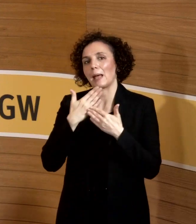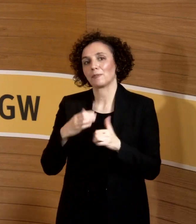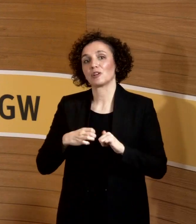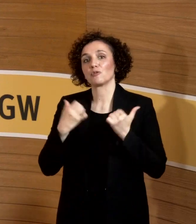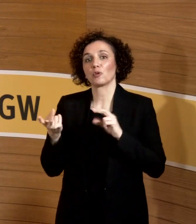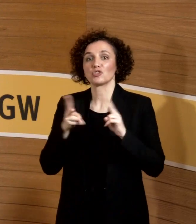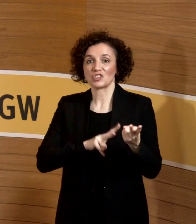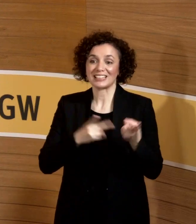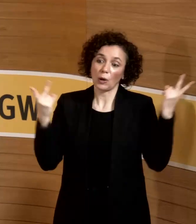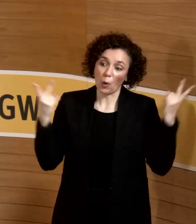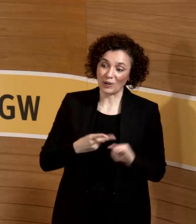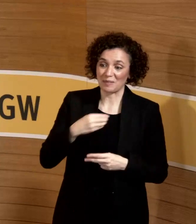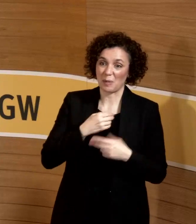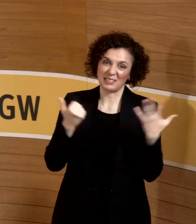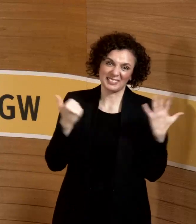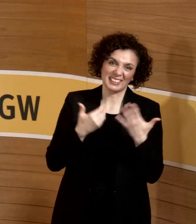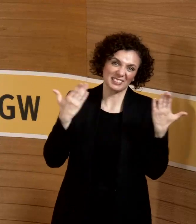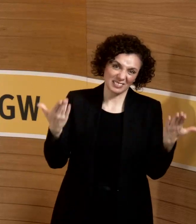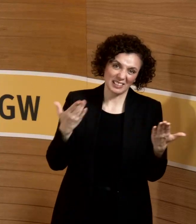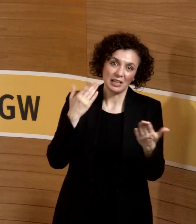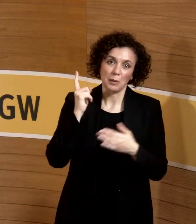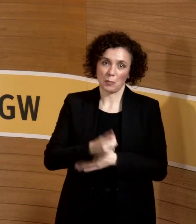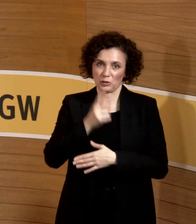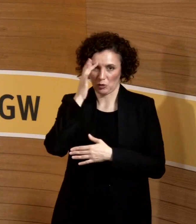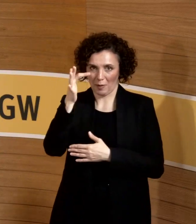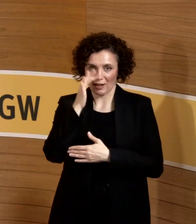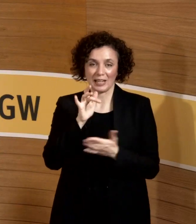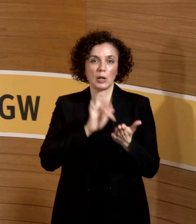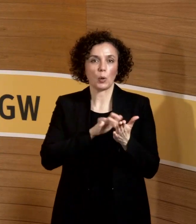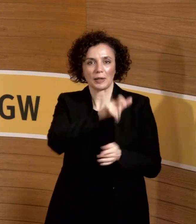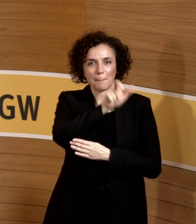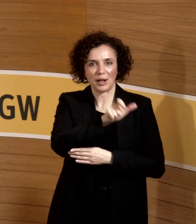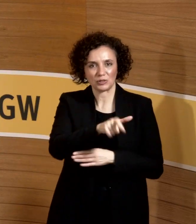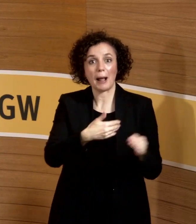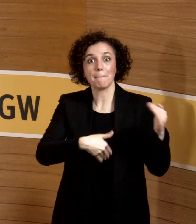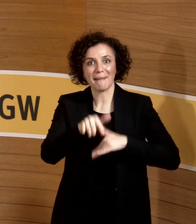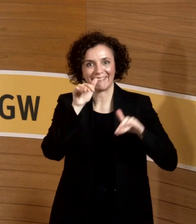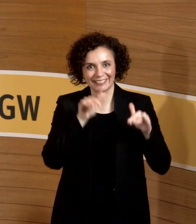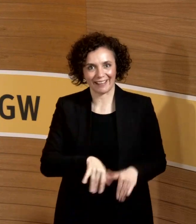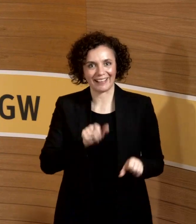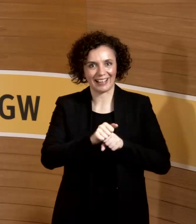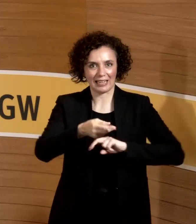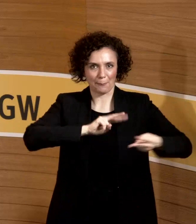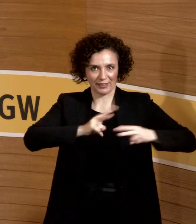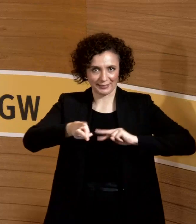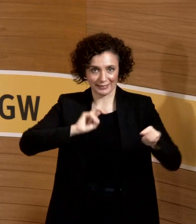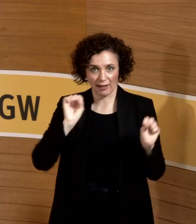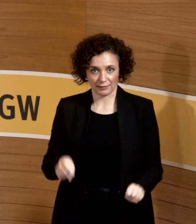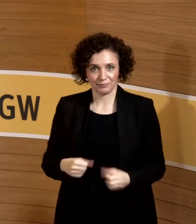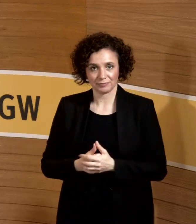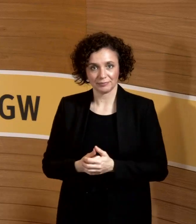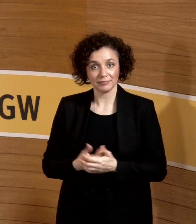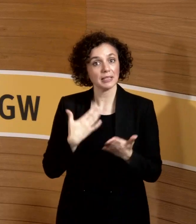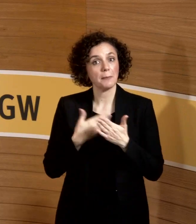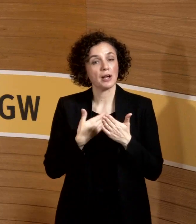wiederum das Problem, wo ich meist eine bessere Besetzung habe. Wir sind zum Beispiel bei uns sämtliche Stationen der Kinderklinik